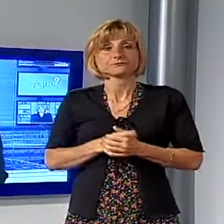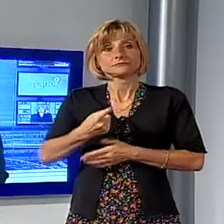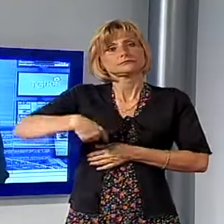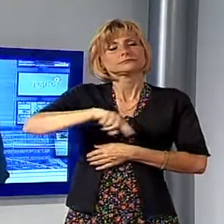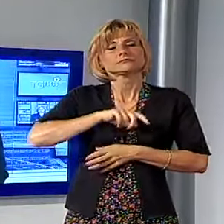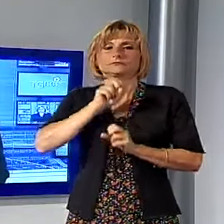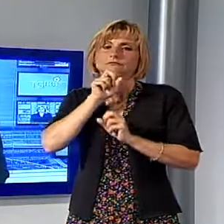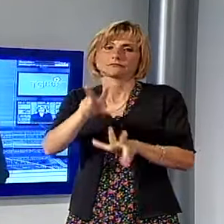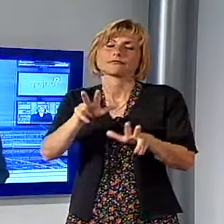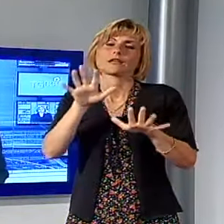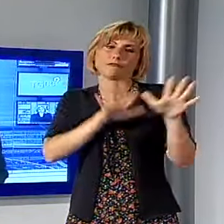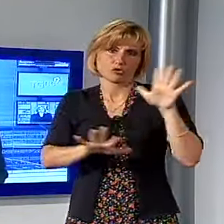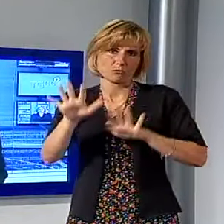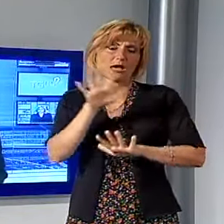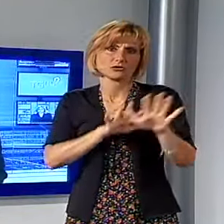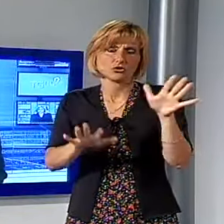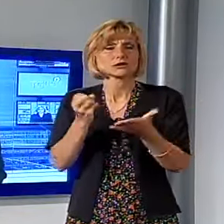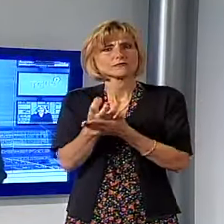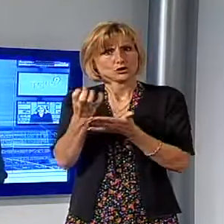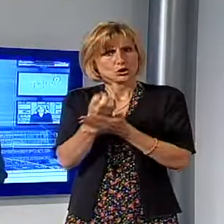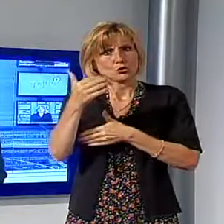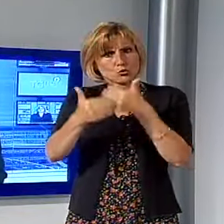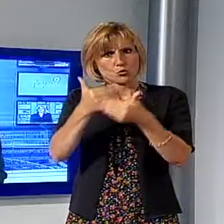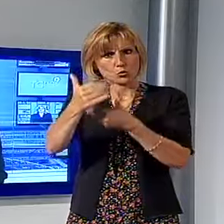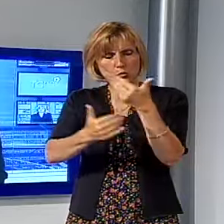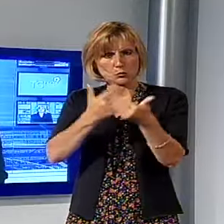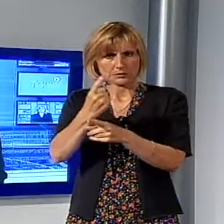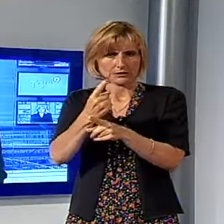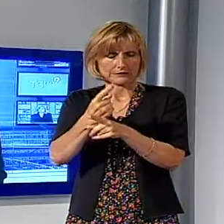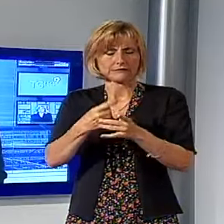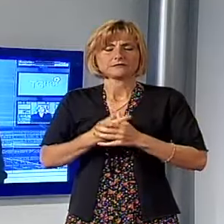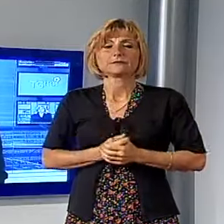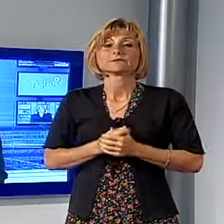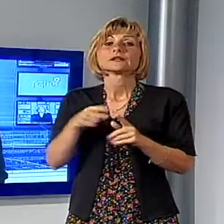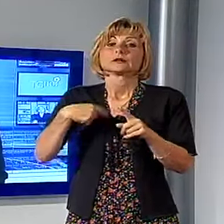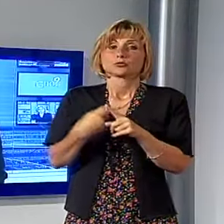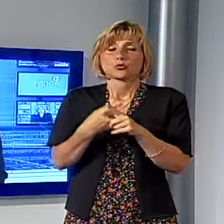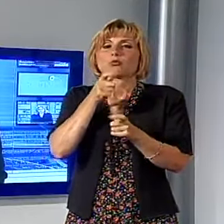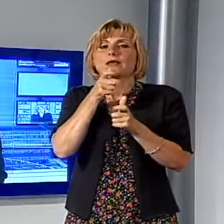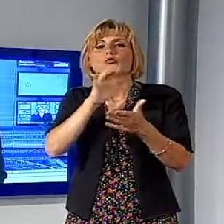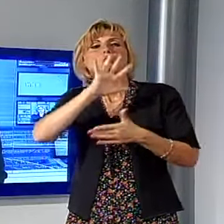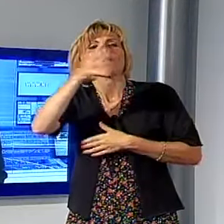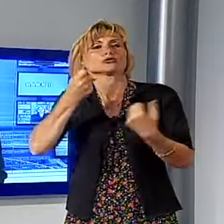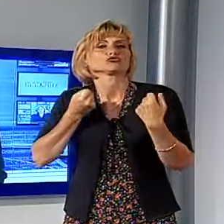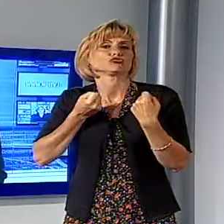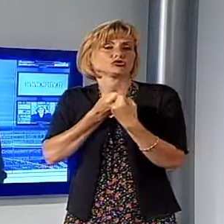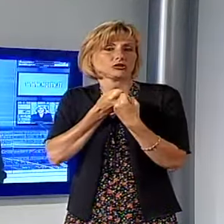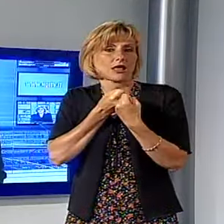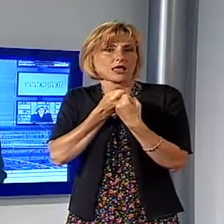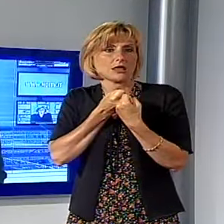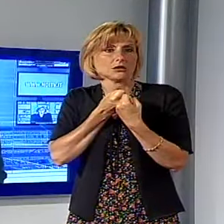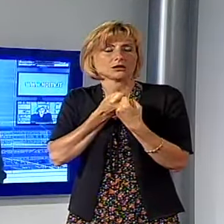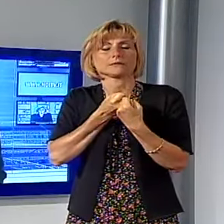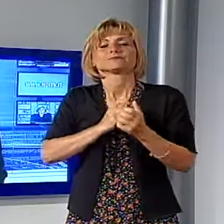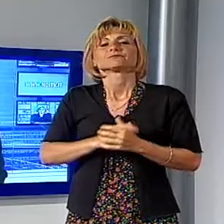informati su eventuali sviluppi della vicenda, parliamo invece di un altro incidente, di altra natura e con altro esito.